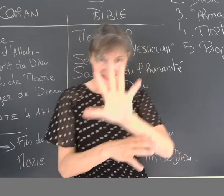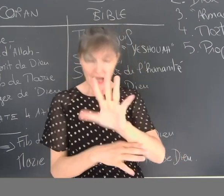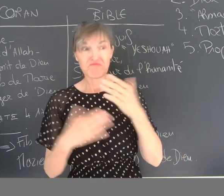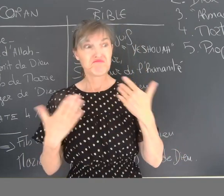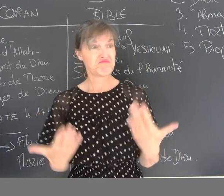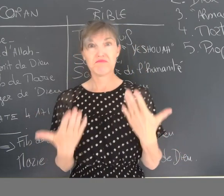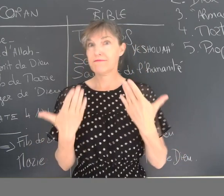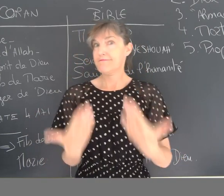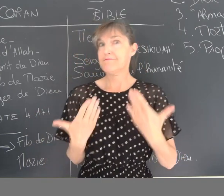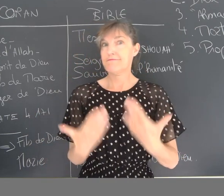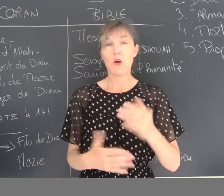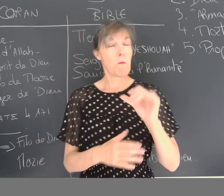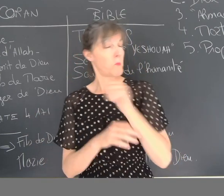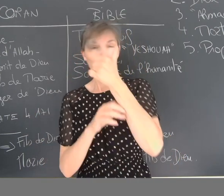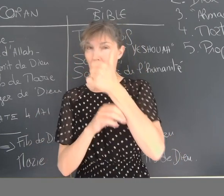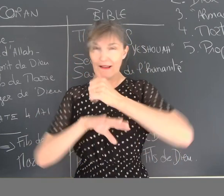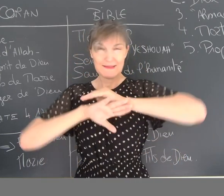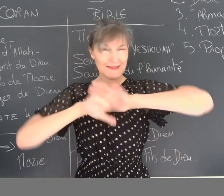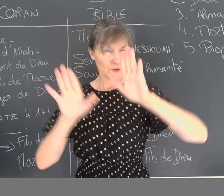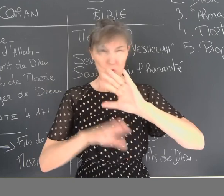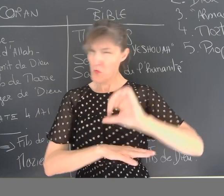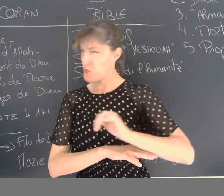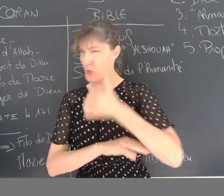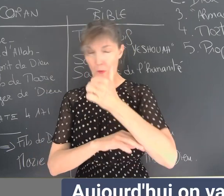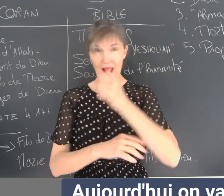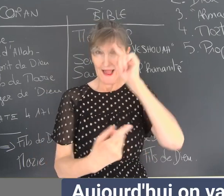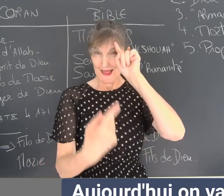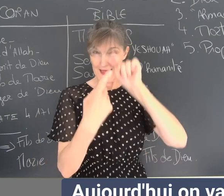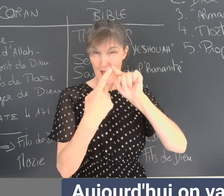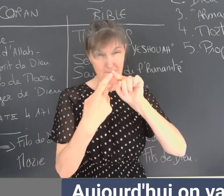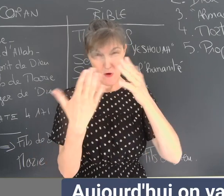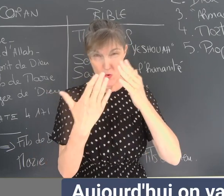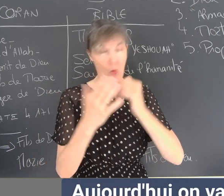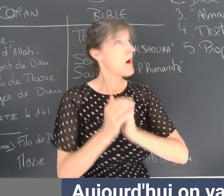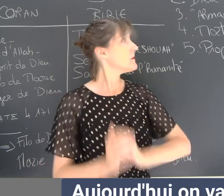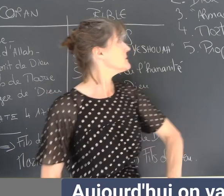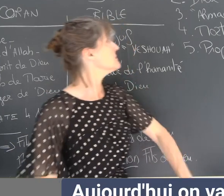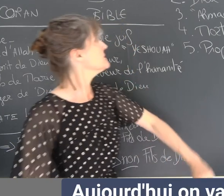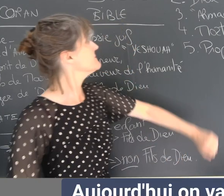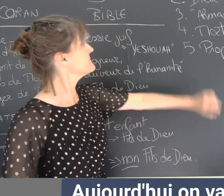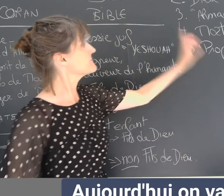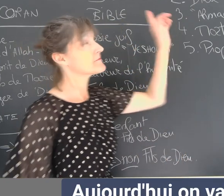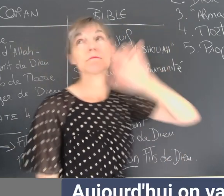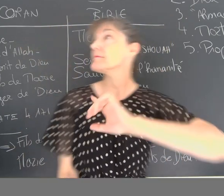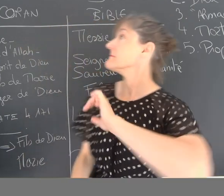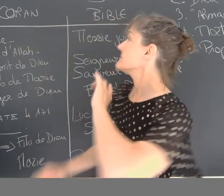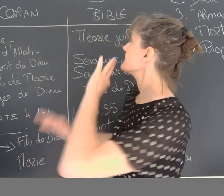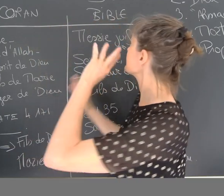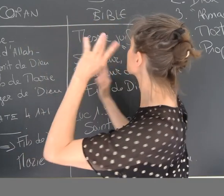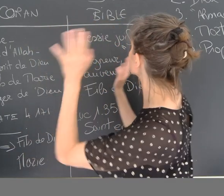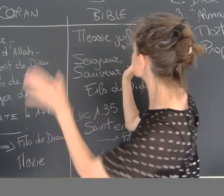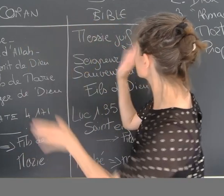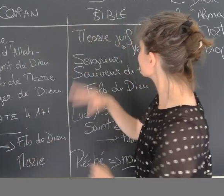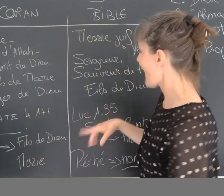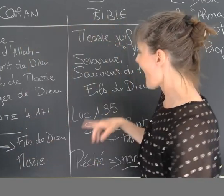faire une étude avec cinq parties. Aujourd'hui, on va seulement traiter de la première partie, du premier point, on peut dire.